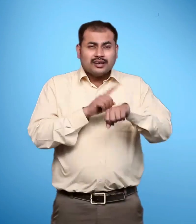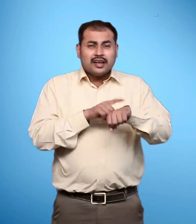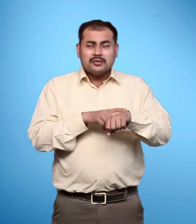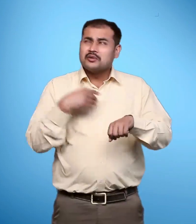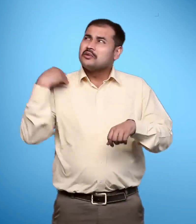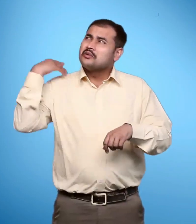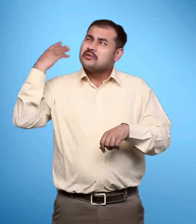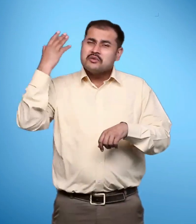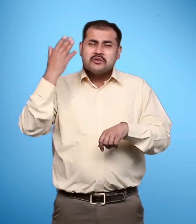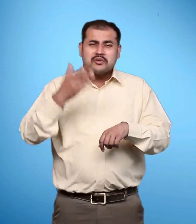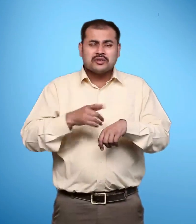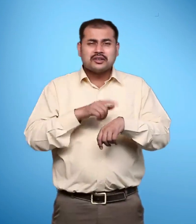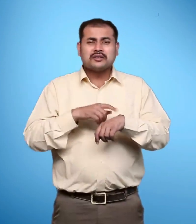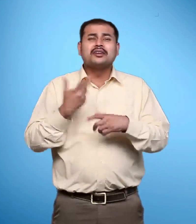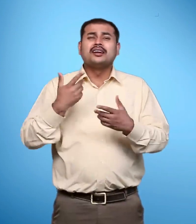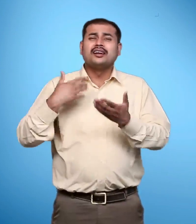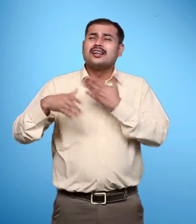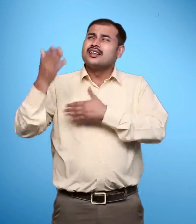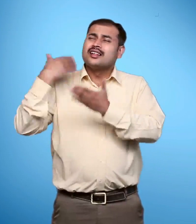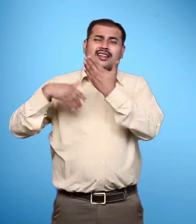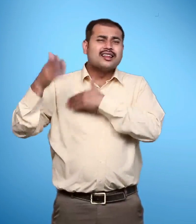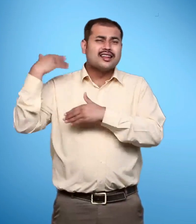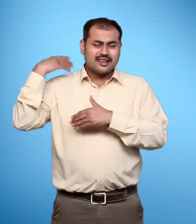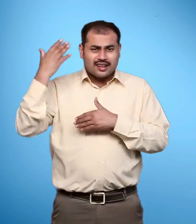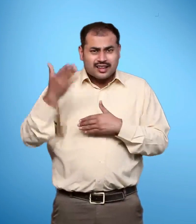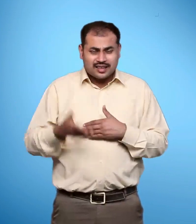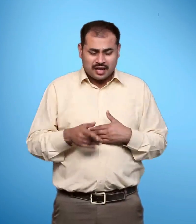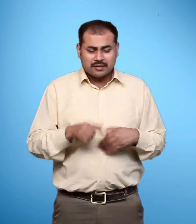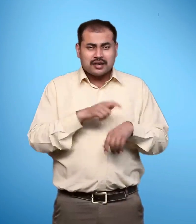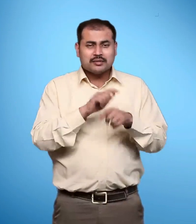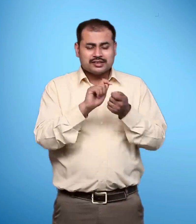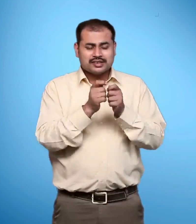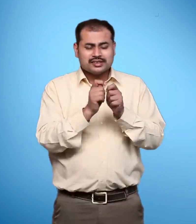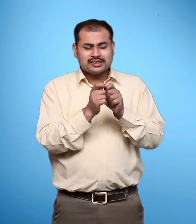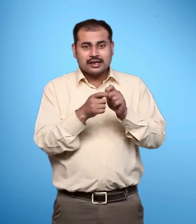समय के साथ डाग सेवाओं में निरंतर बदलाव और विकास होता रहा है